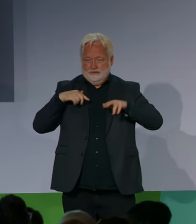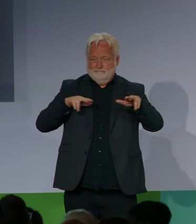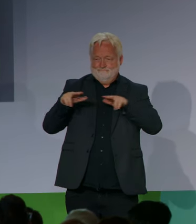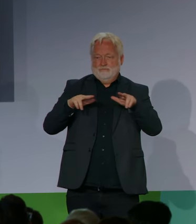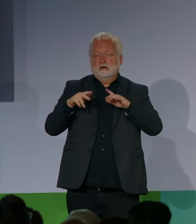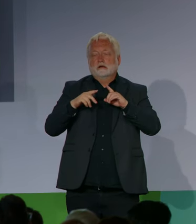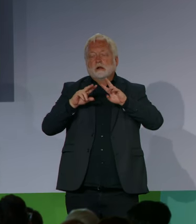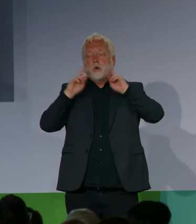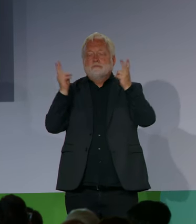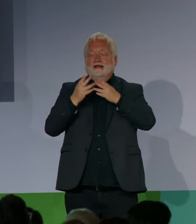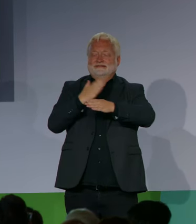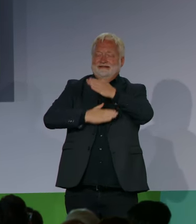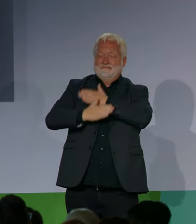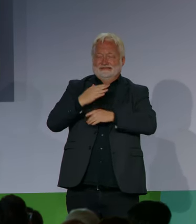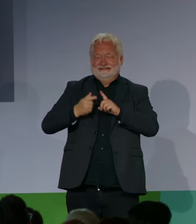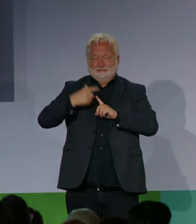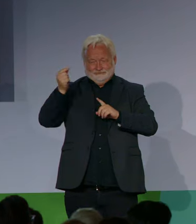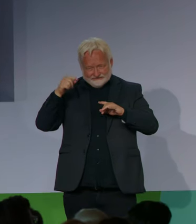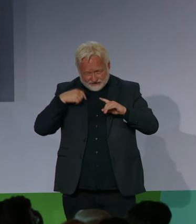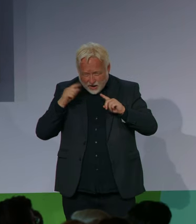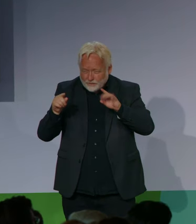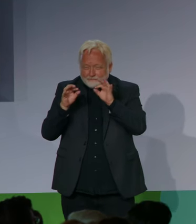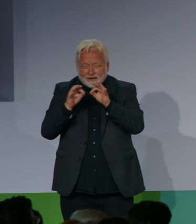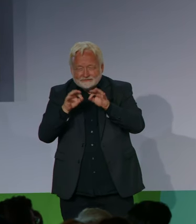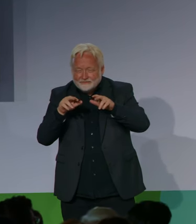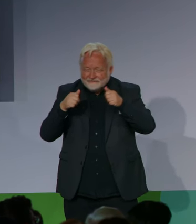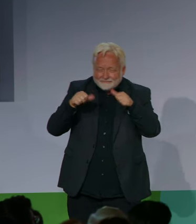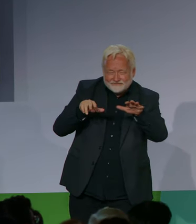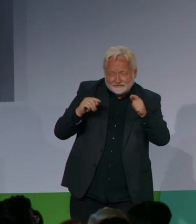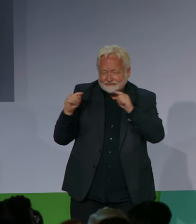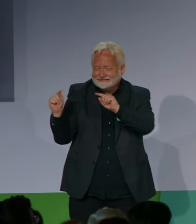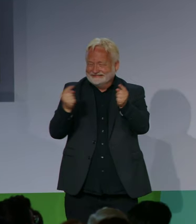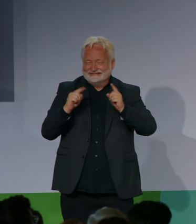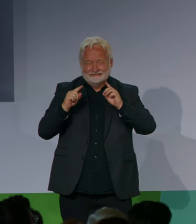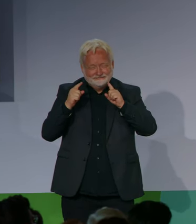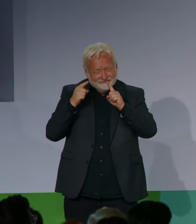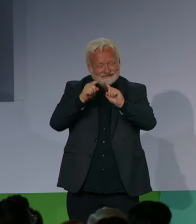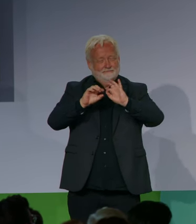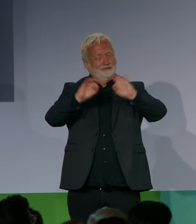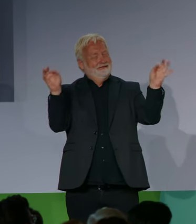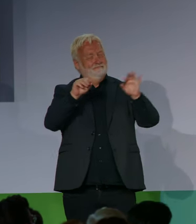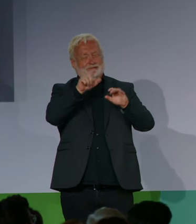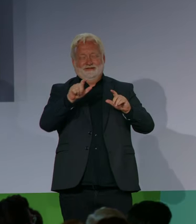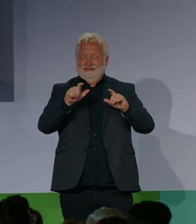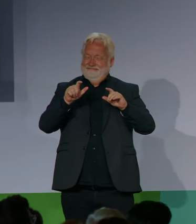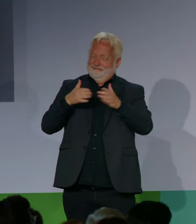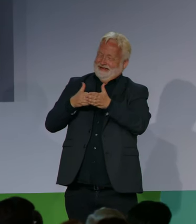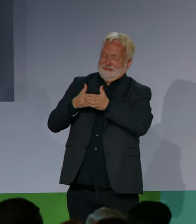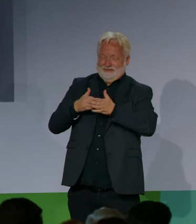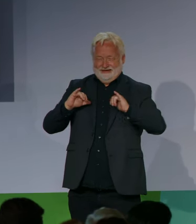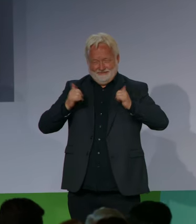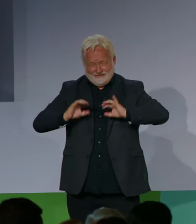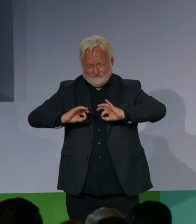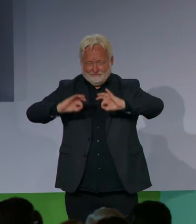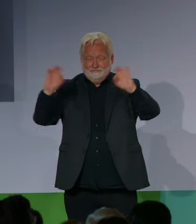die Beschäftigten bei den Leistungserbringern, die vielen ehrenamtlichen Familien und Freunde. Ihnen allen